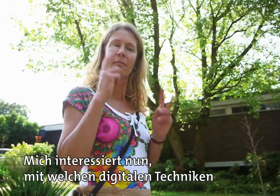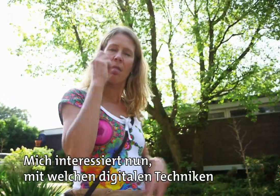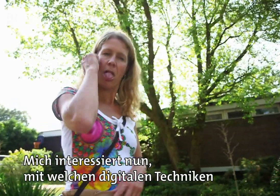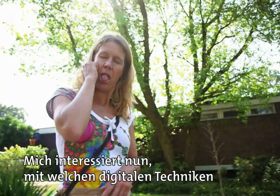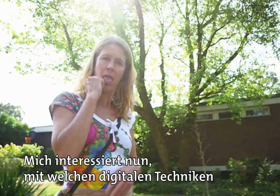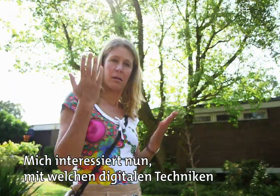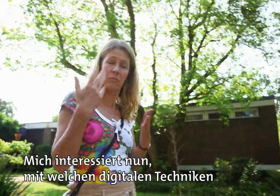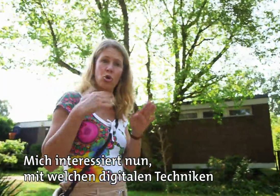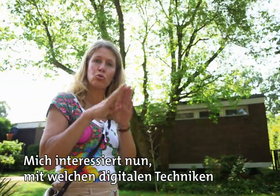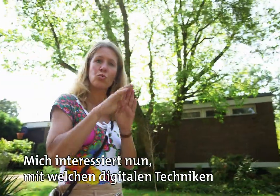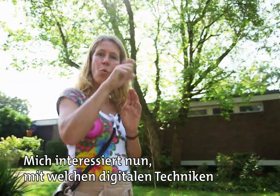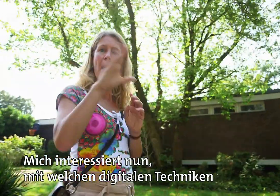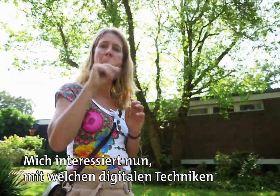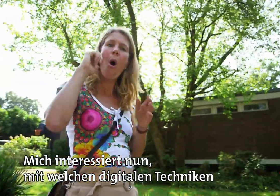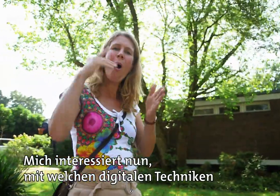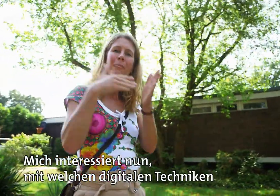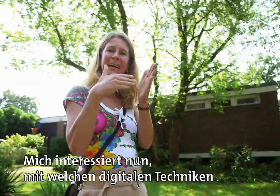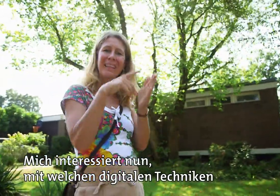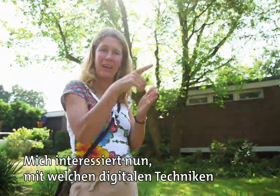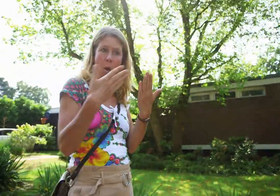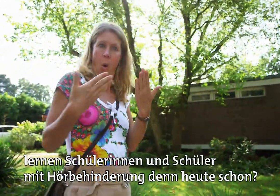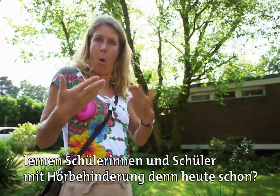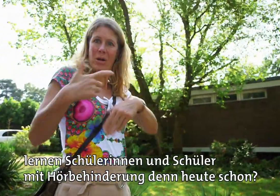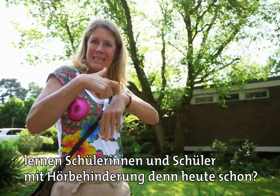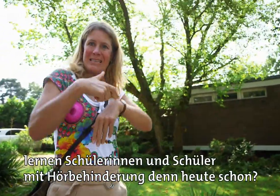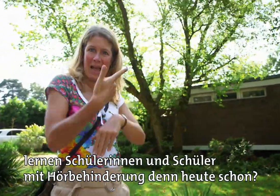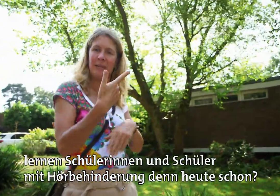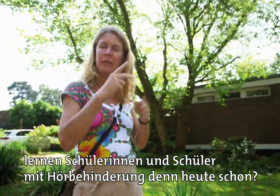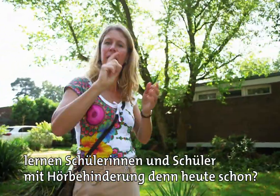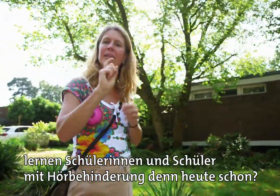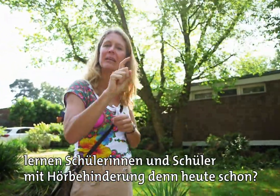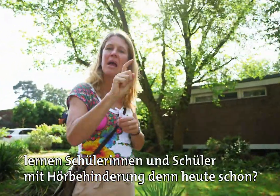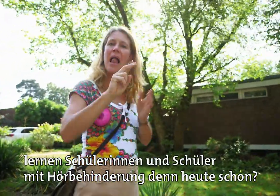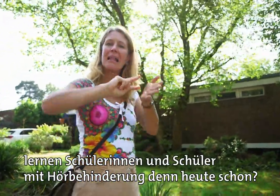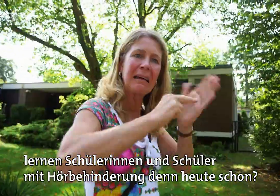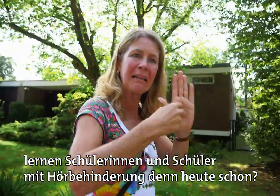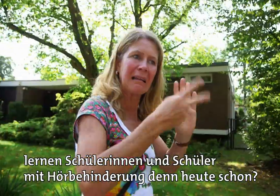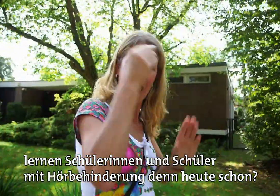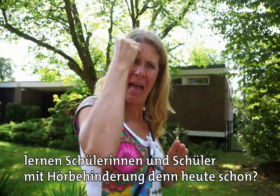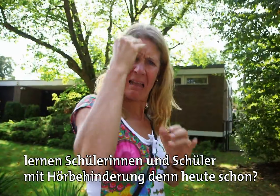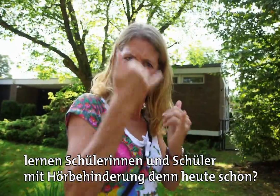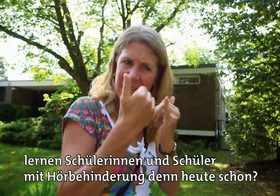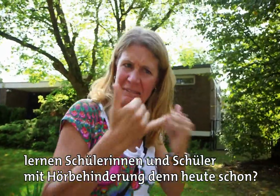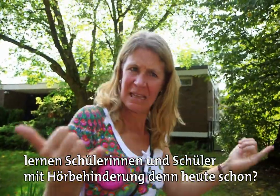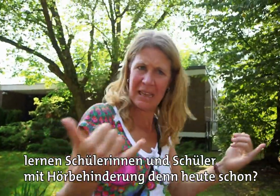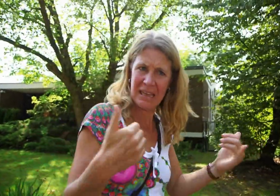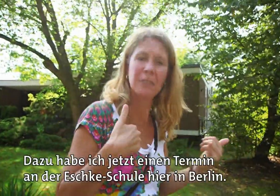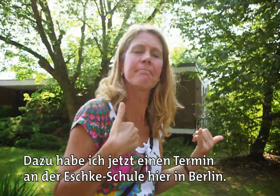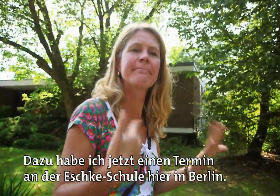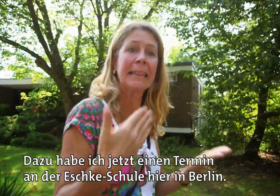Mich interessiert nun, mit welchen digitalen Techniken lernen Schülerinnen und Schüler mit Hörbehinderung denn heute schon? Dazu habe